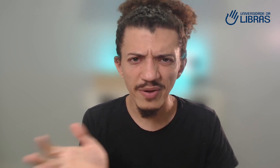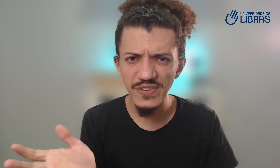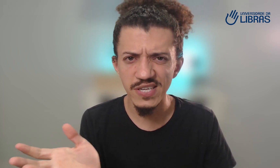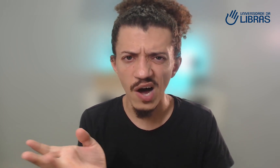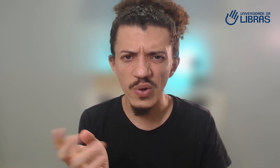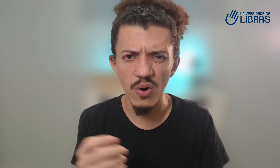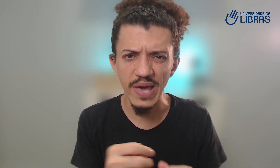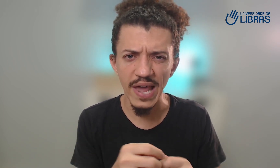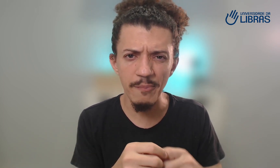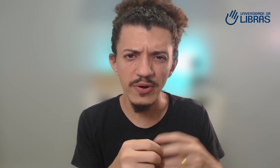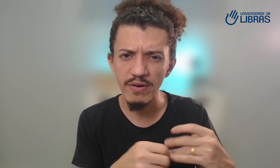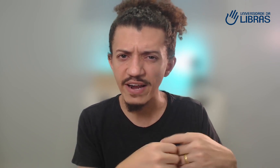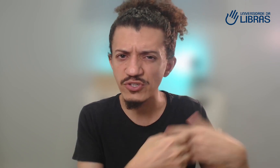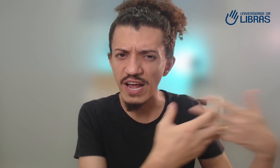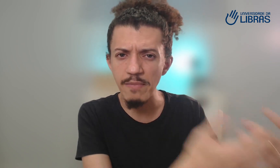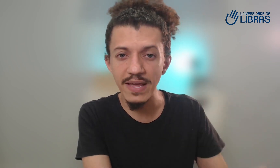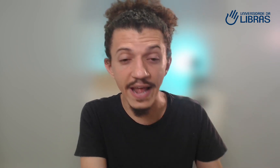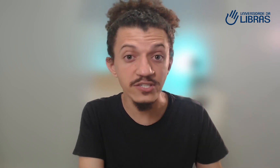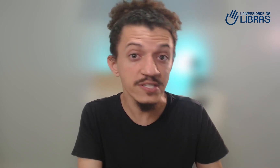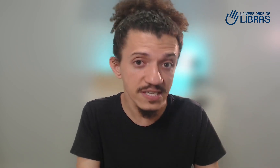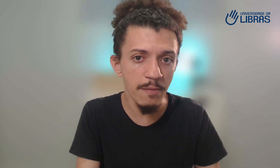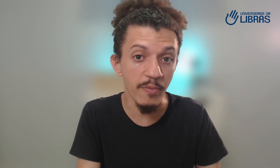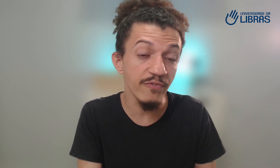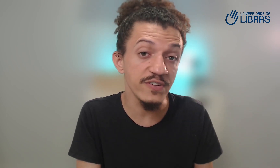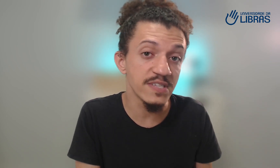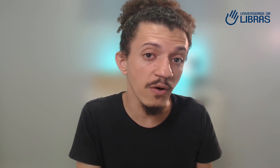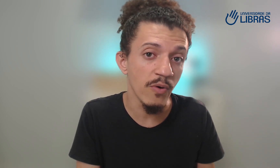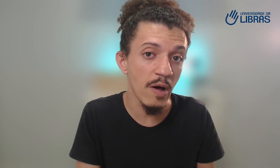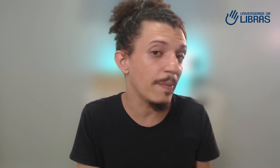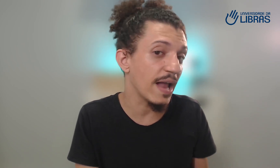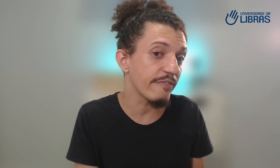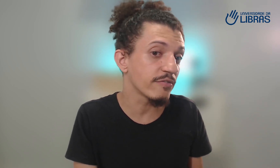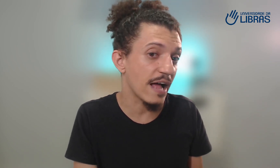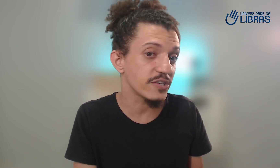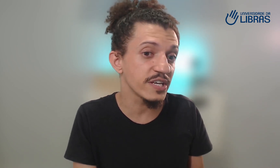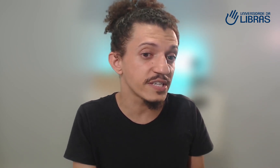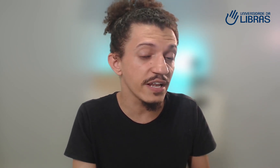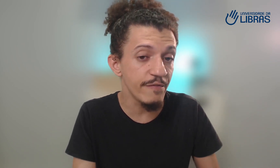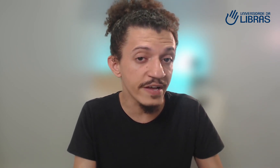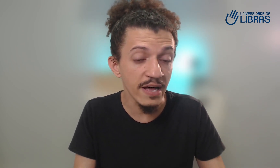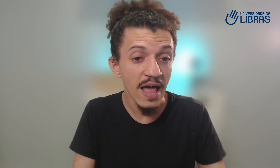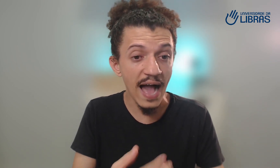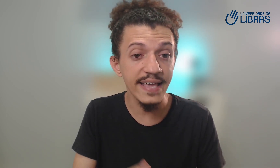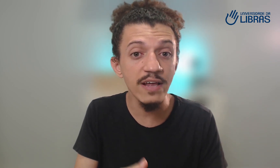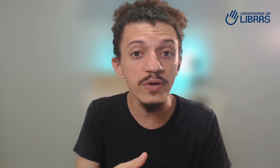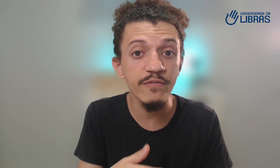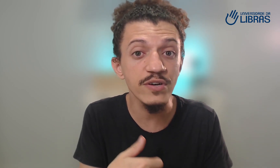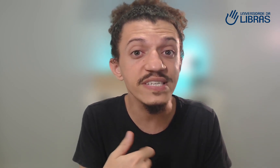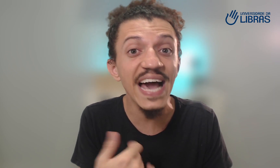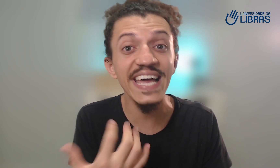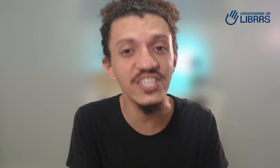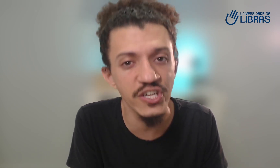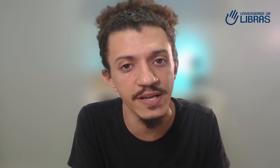profissão e eu quero é porque eu quero ajudar na igreja. Sim, profissão é uma palavra do latim que significa aquilo que você acredita,